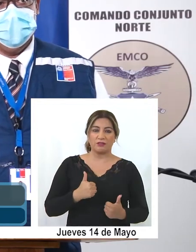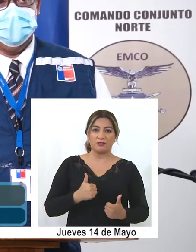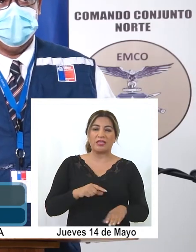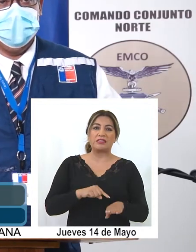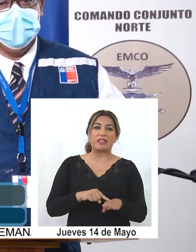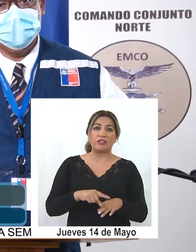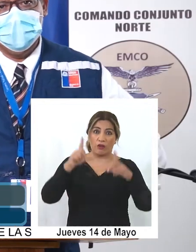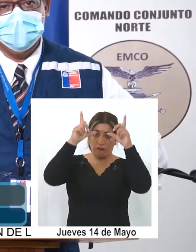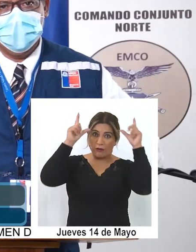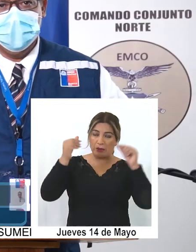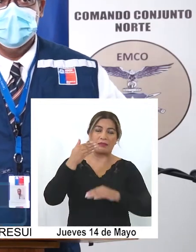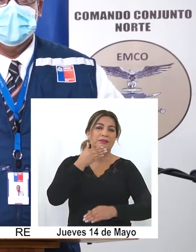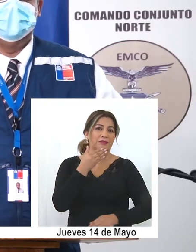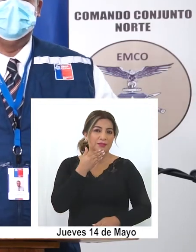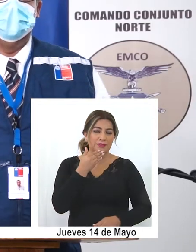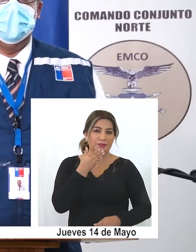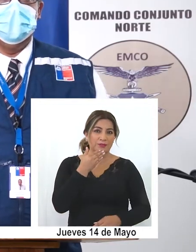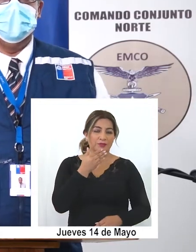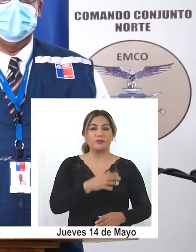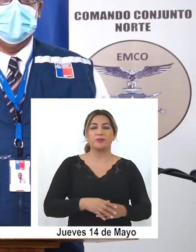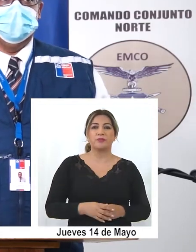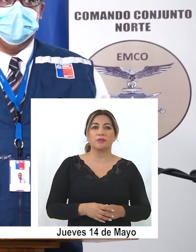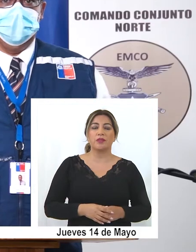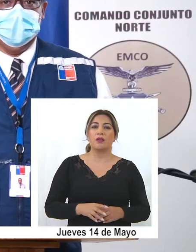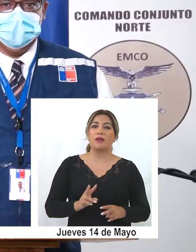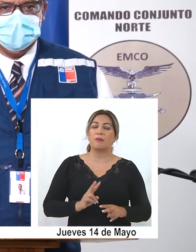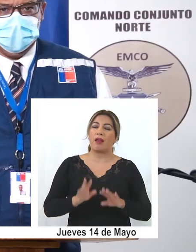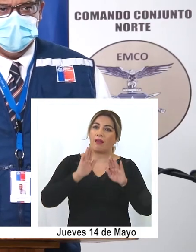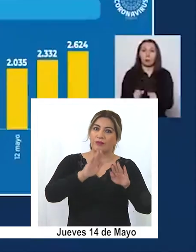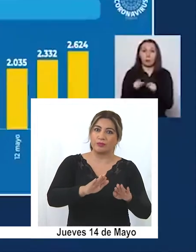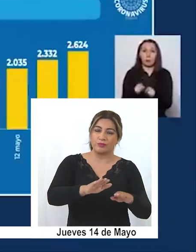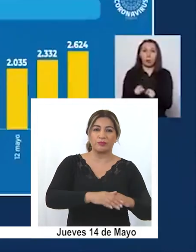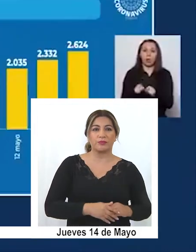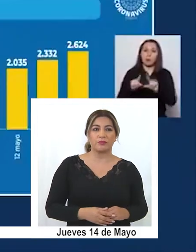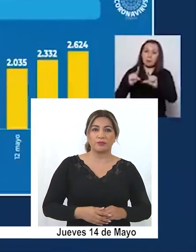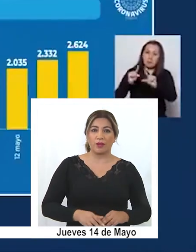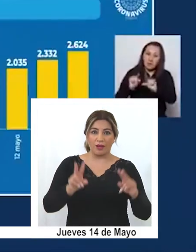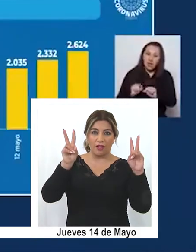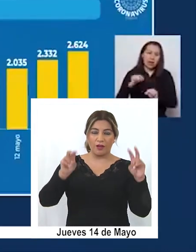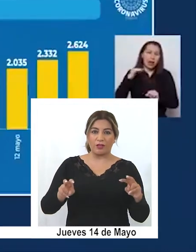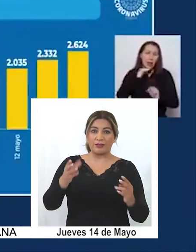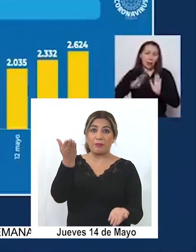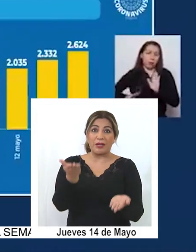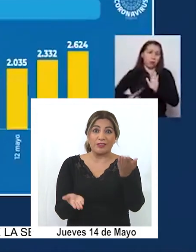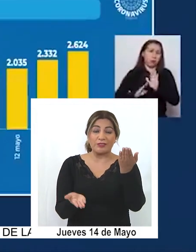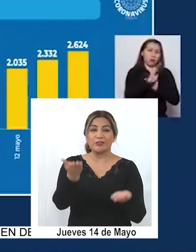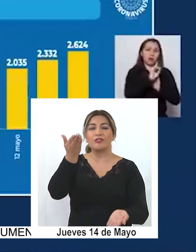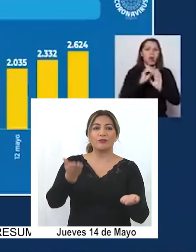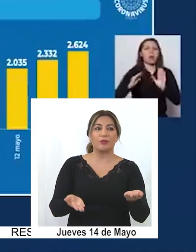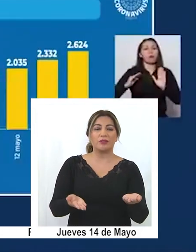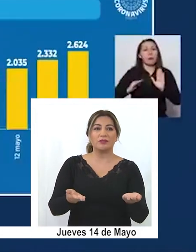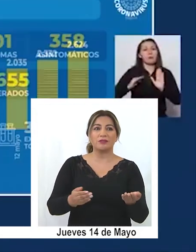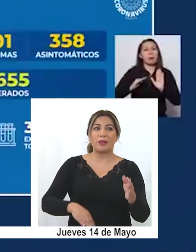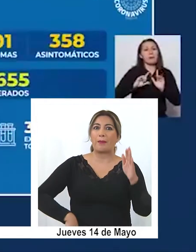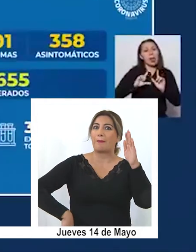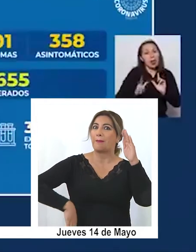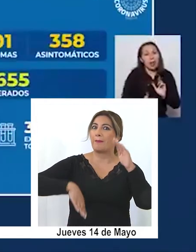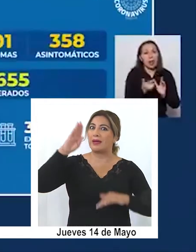de enfermería también, para de tal manera poder dar los soportes necesarios. En relación a las cifras, el récord que registró la